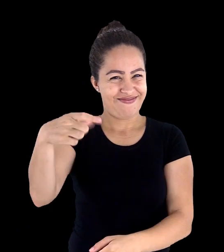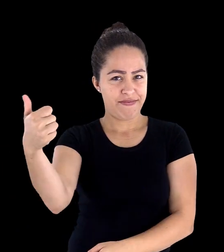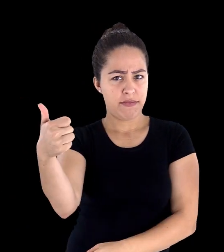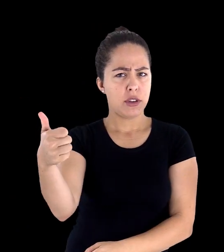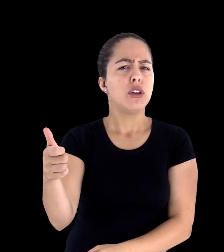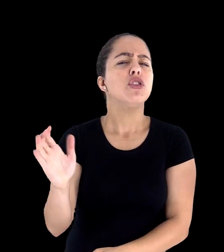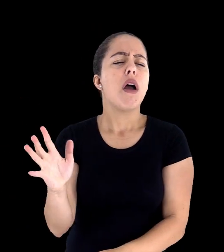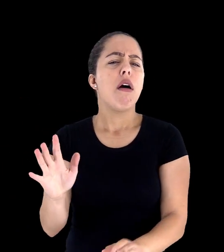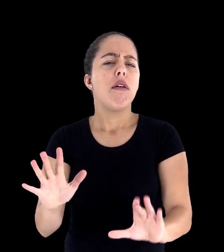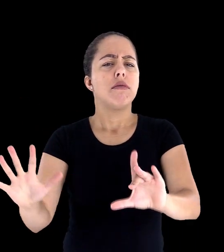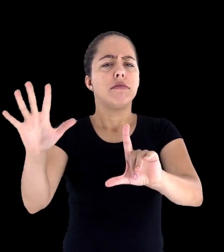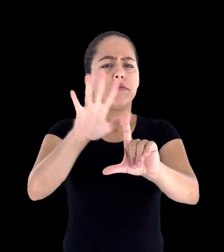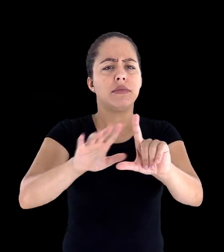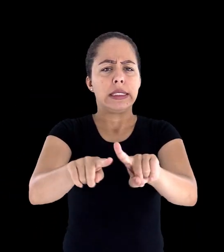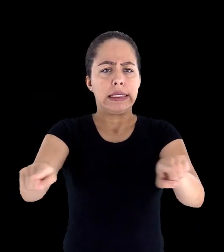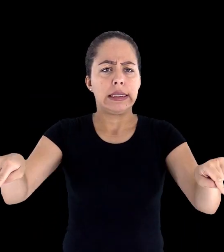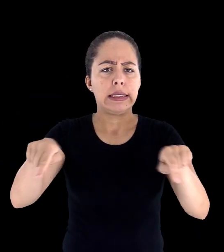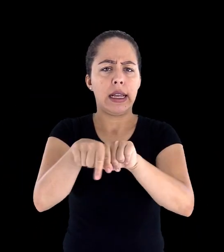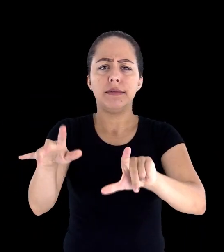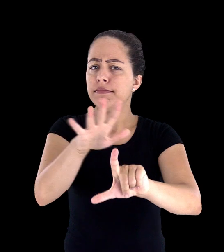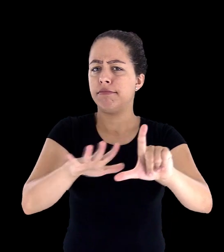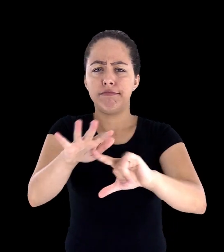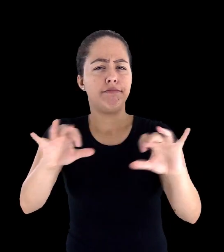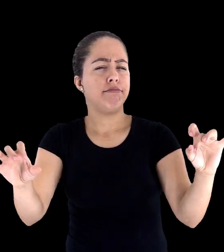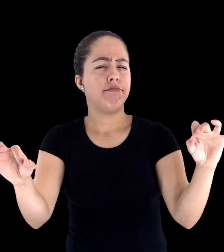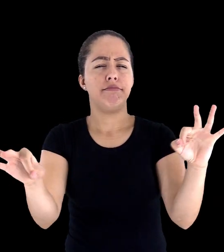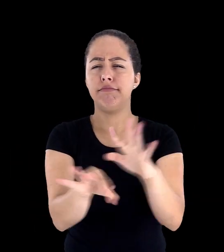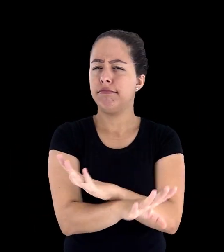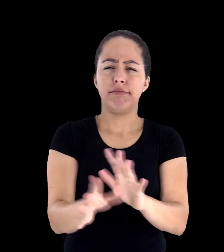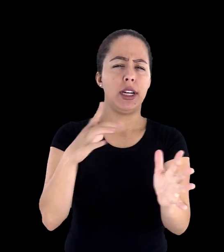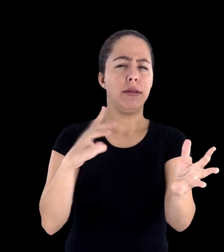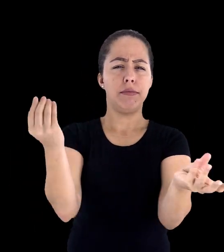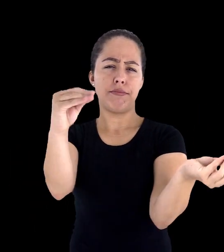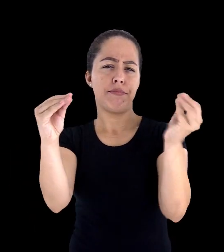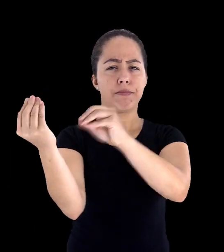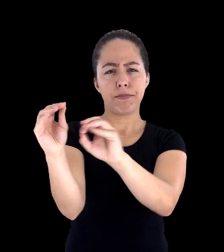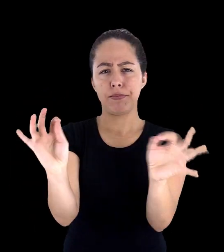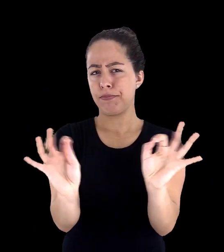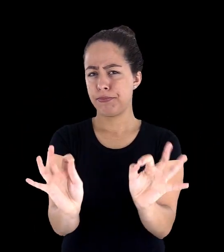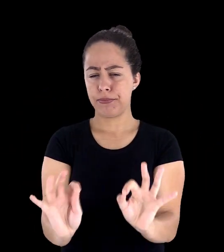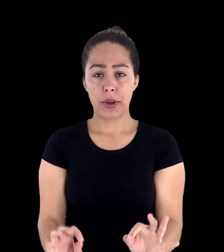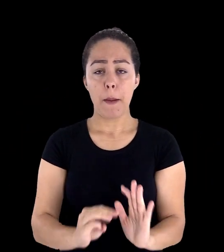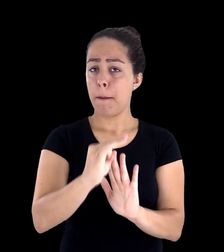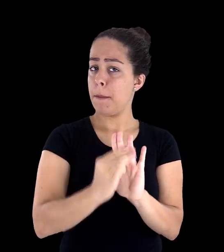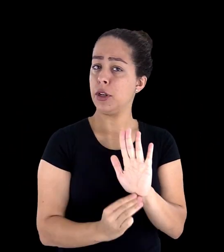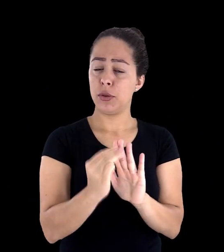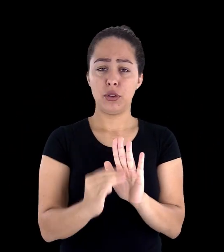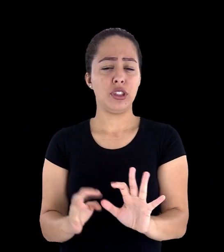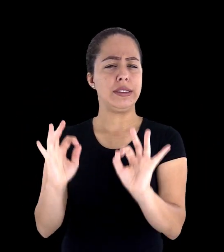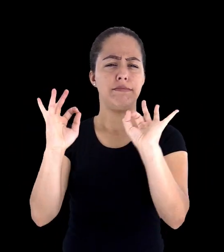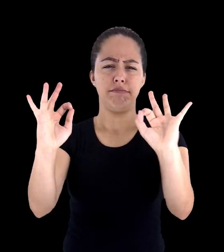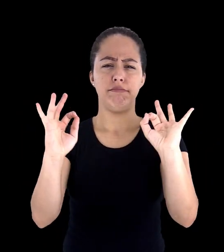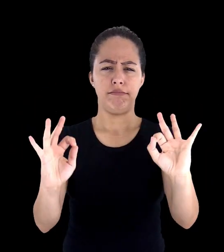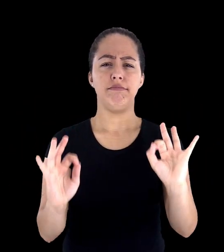já temos a sala virtual construída, as atividades planejadas, a metodologia definida,